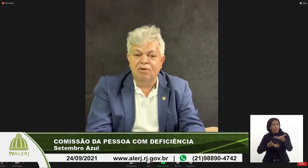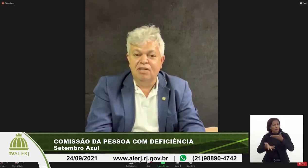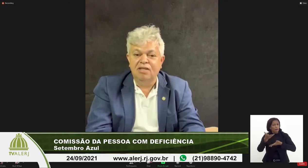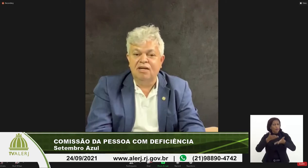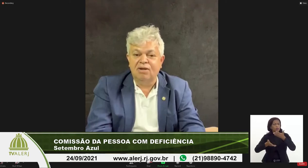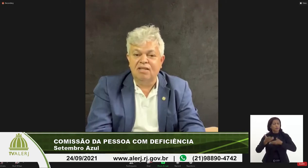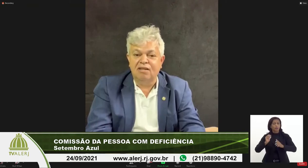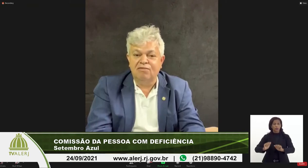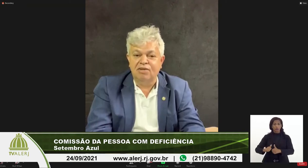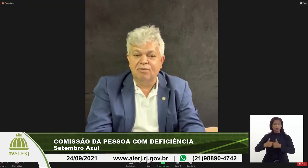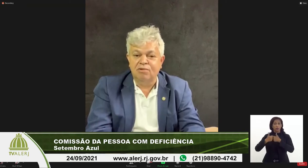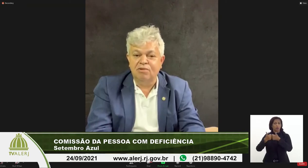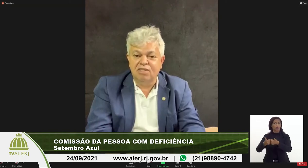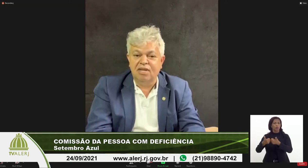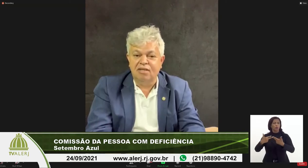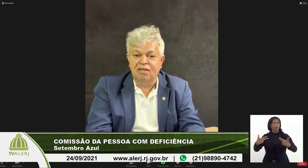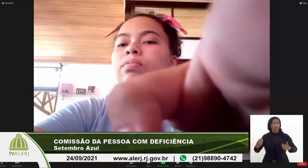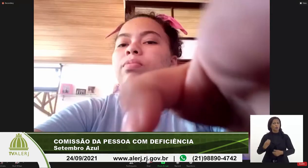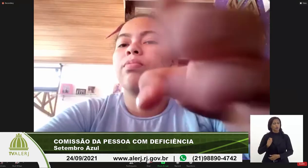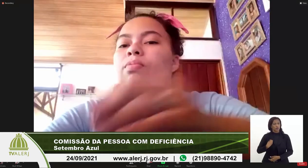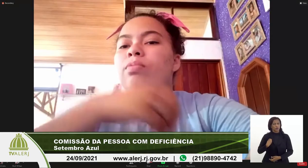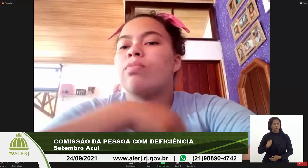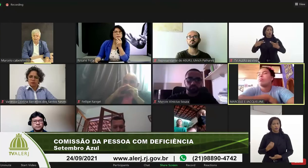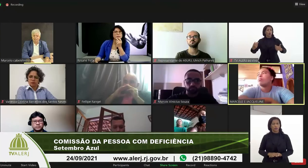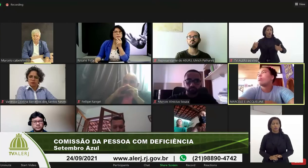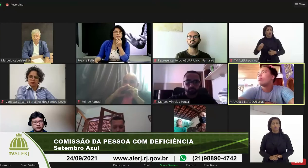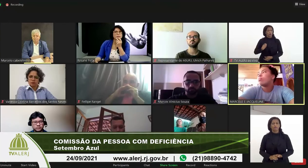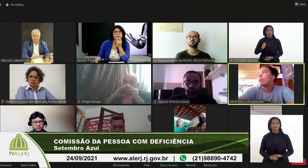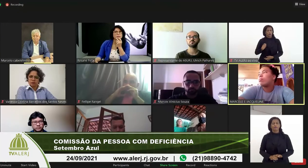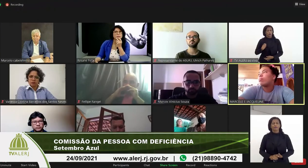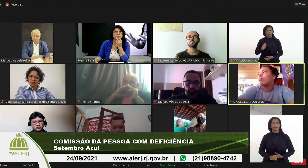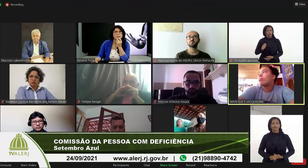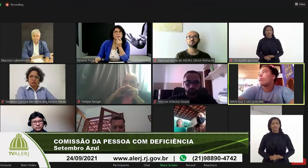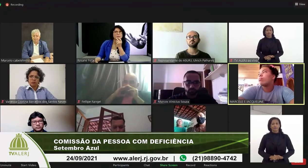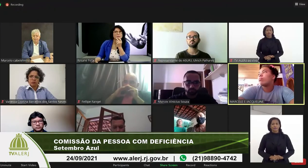melhoria na qualidade de vida do cidadão Fluminense